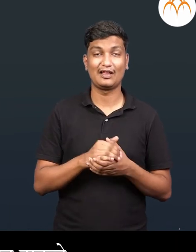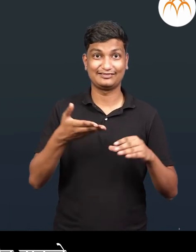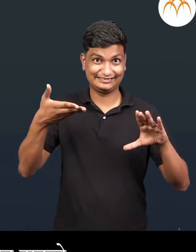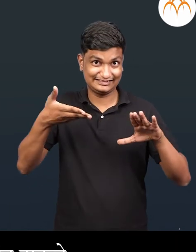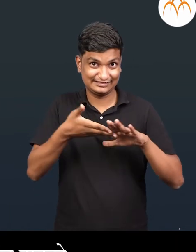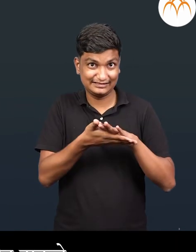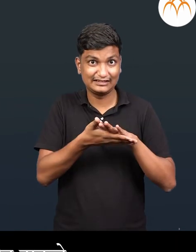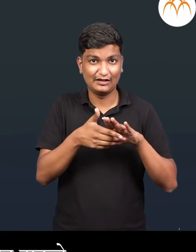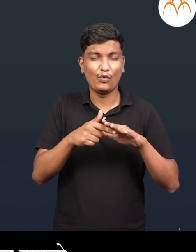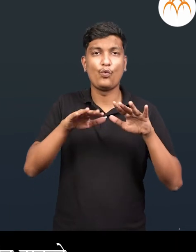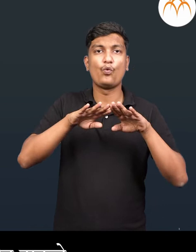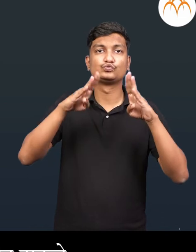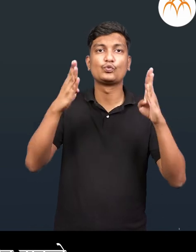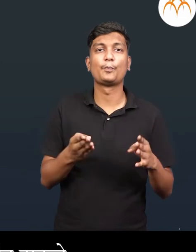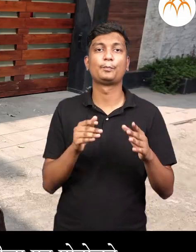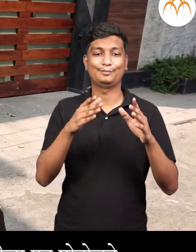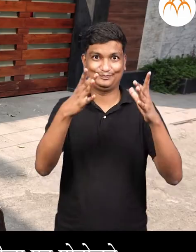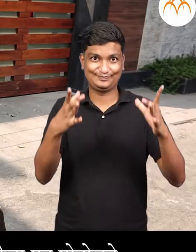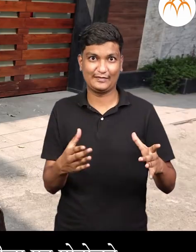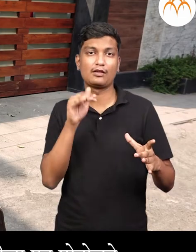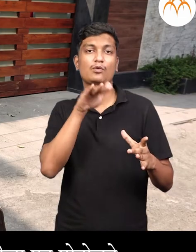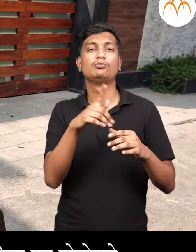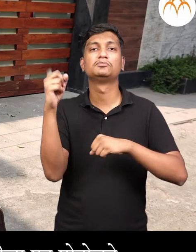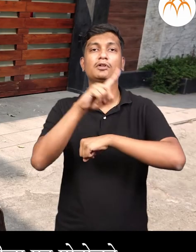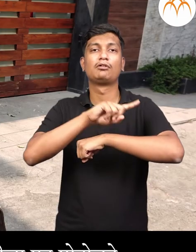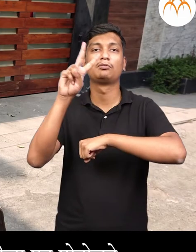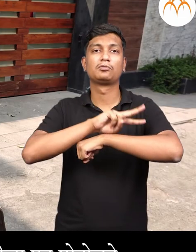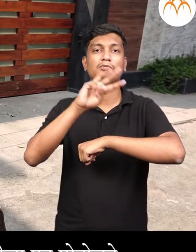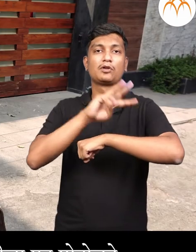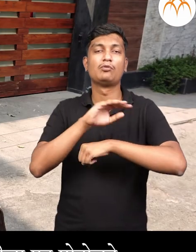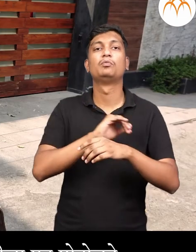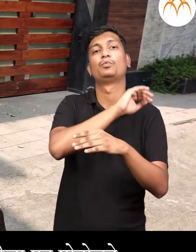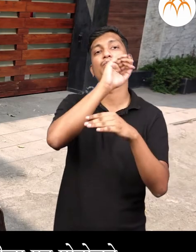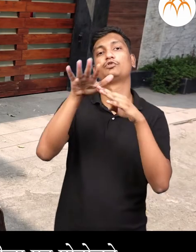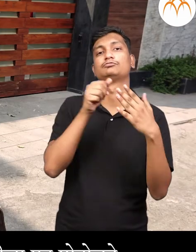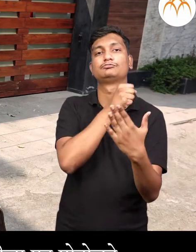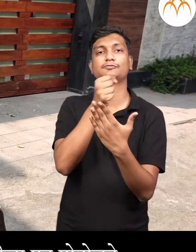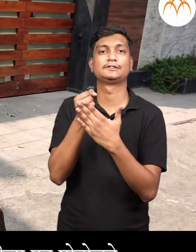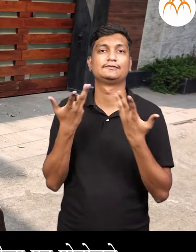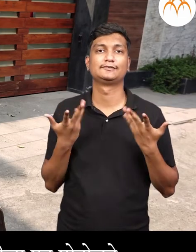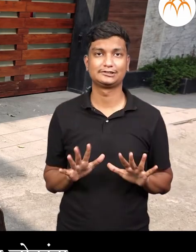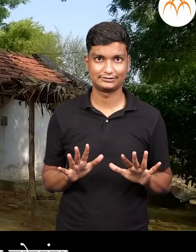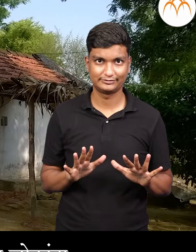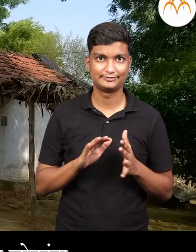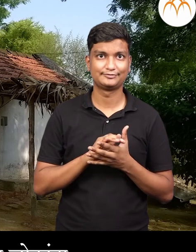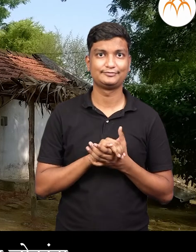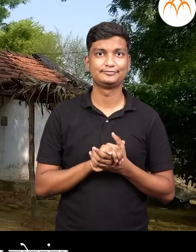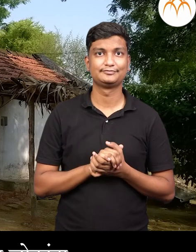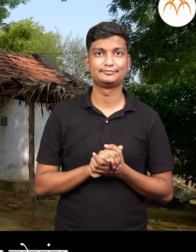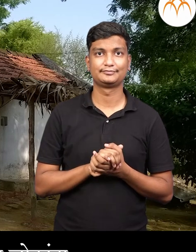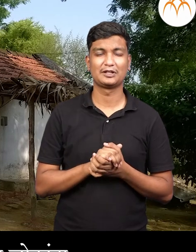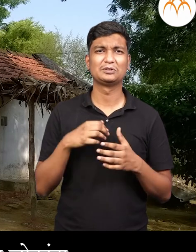पाकिट पोस्ताचा पेटे टाकले कि दोन तिन दिवसानी त्या वेक्तिला पत्र पहुसते आपन